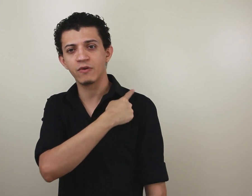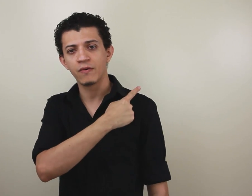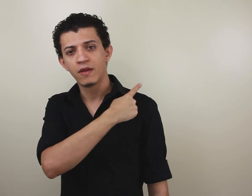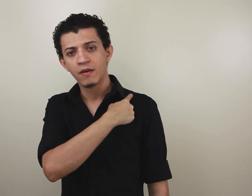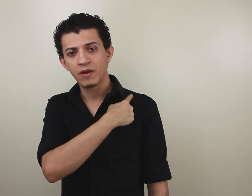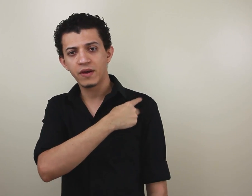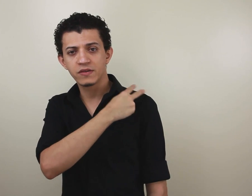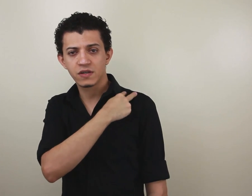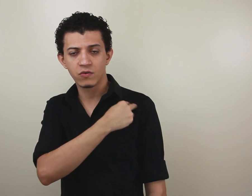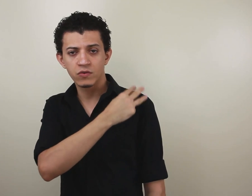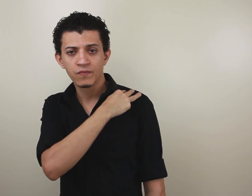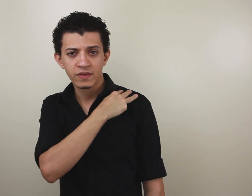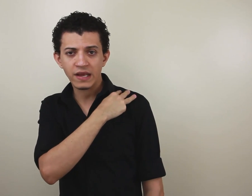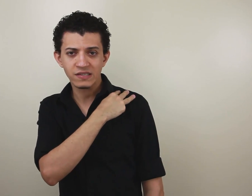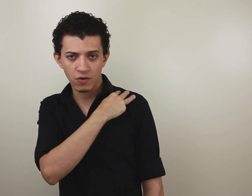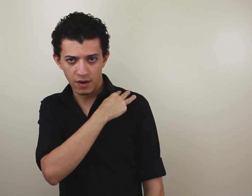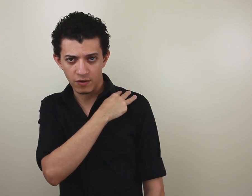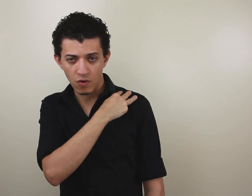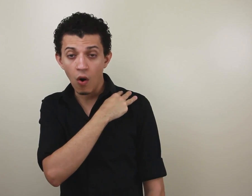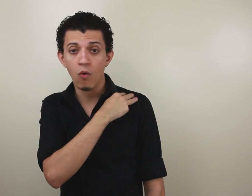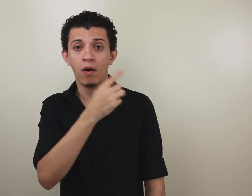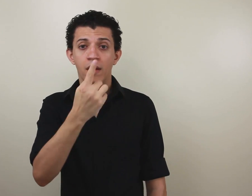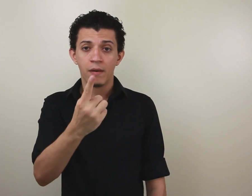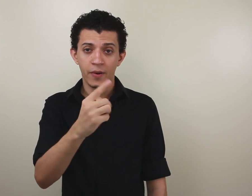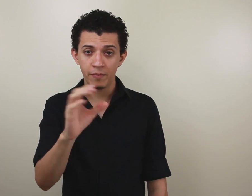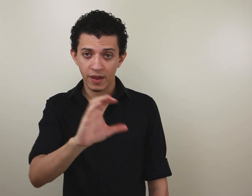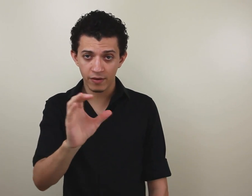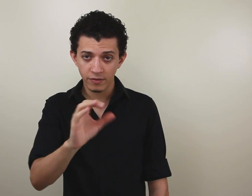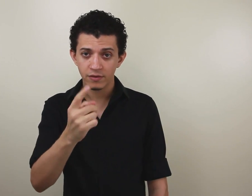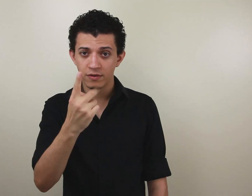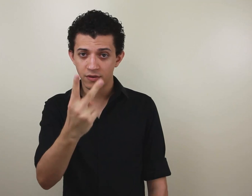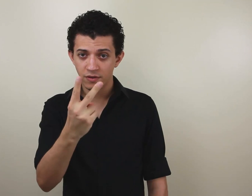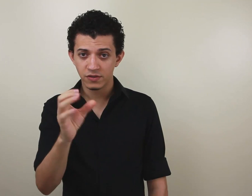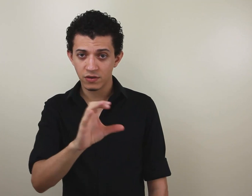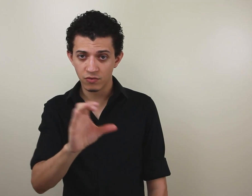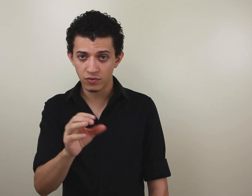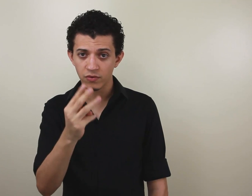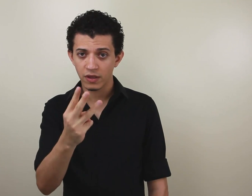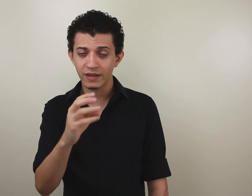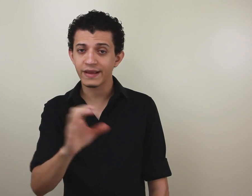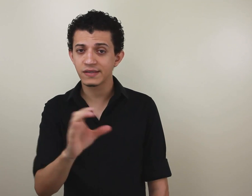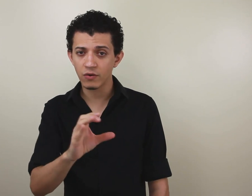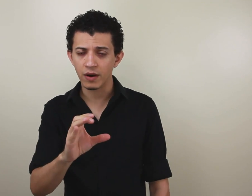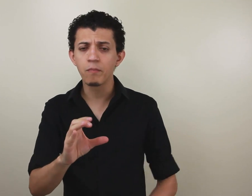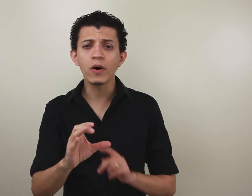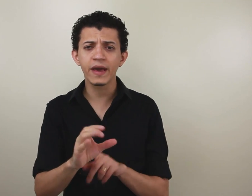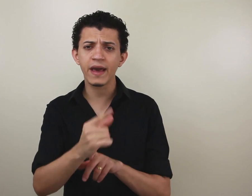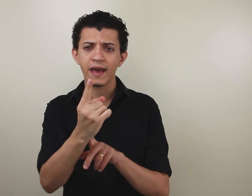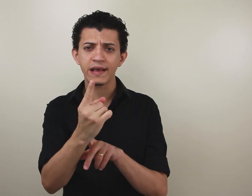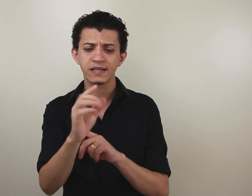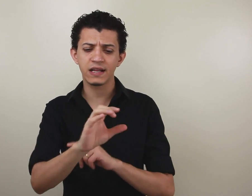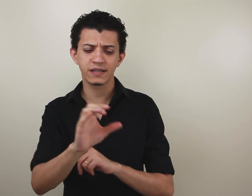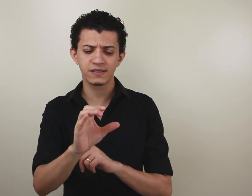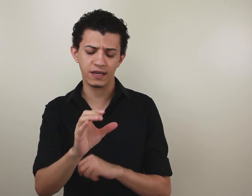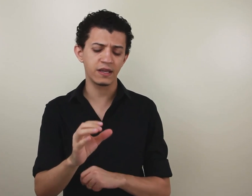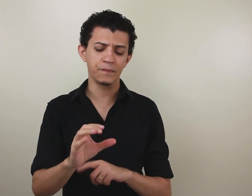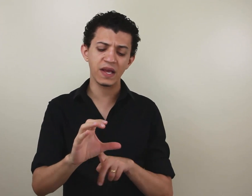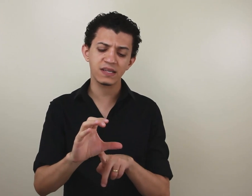cima. Primeiro, segundo, terceiro ano. Ou, primeiro, segundo e terceiro ano. Por que essa letra C aqui? Essa